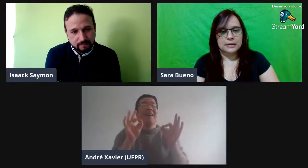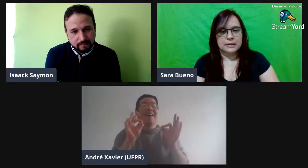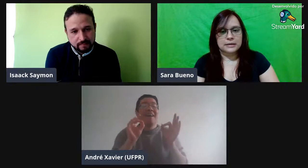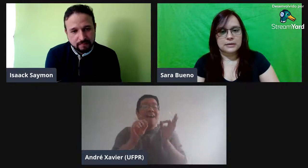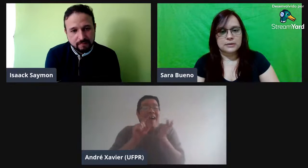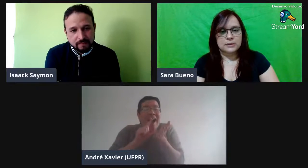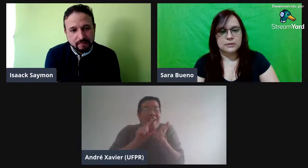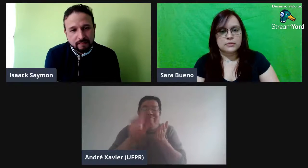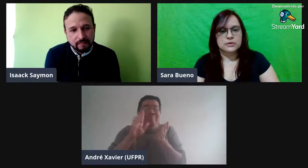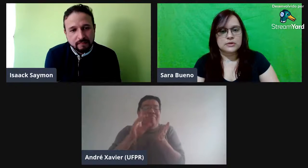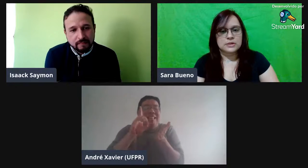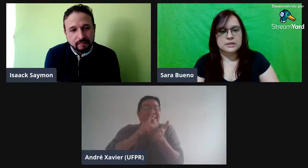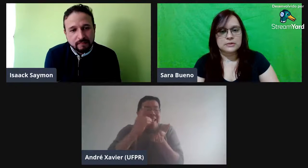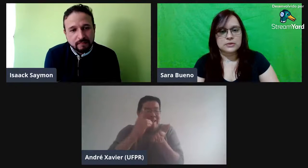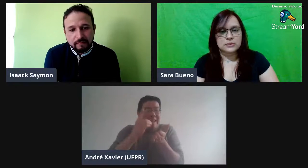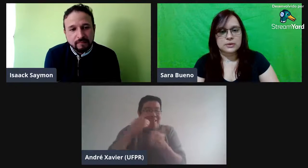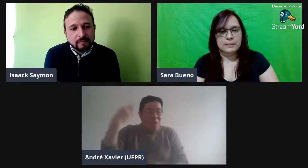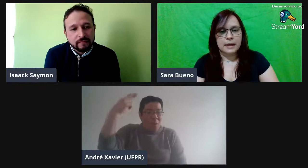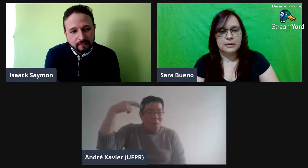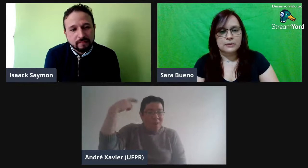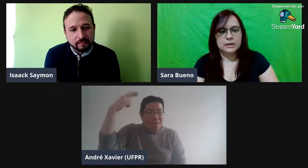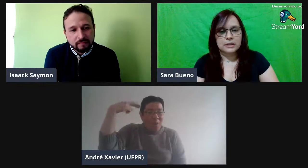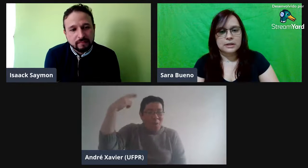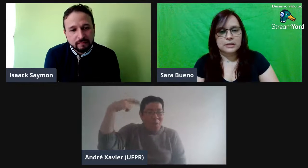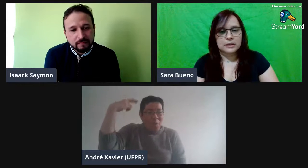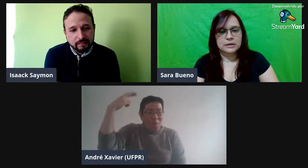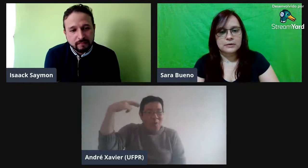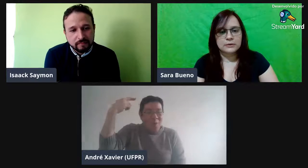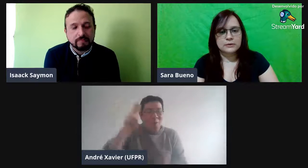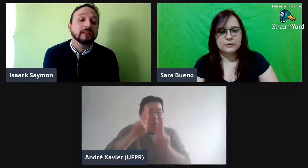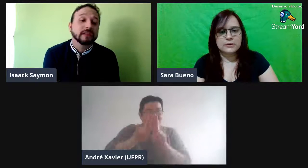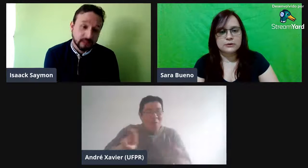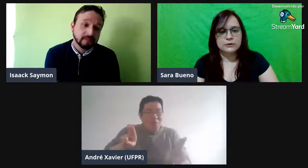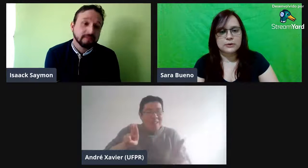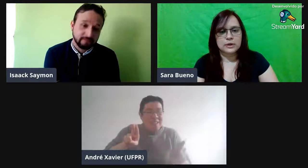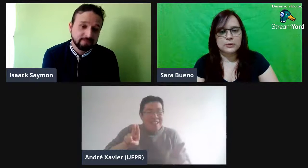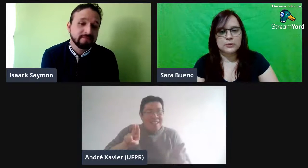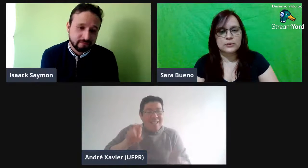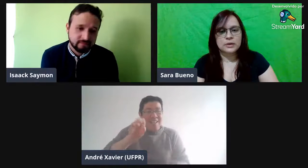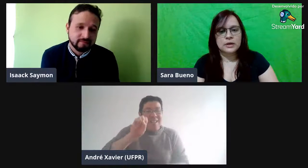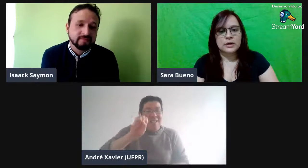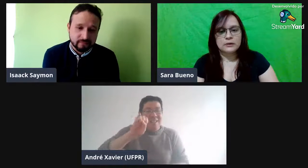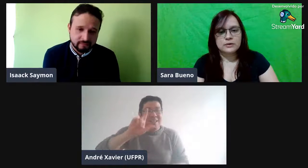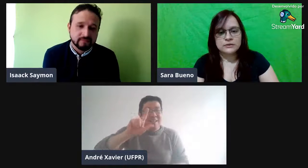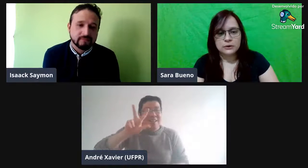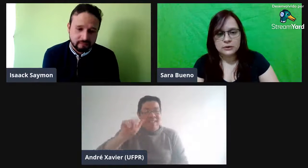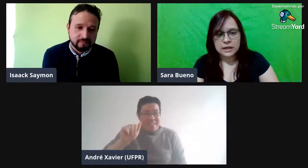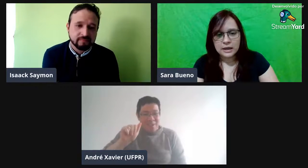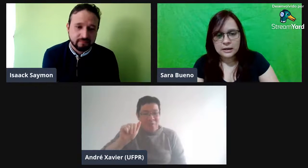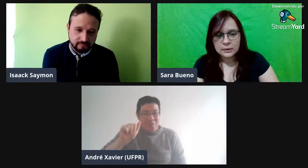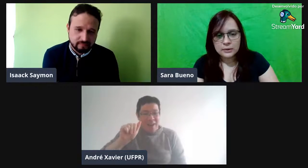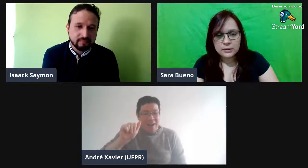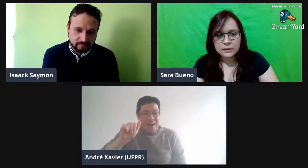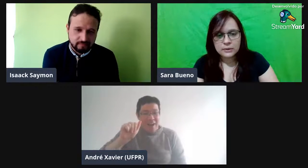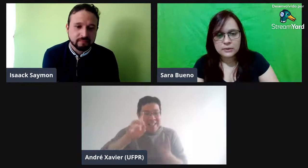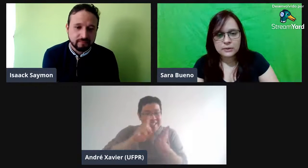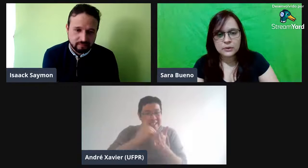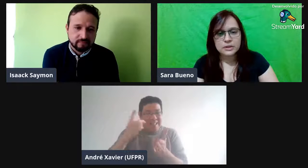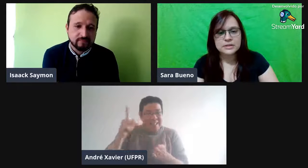no seu trabalho que você não falou nenhum, você falou da Roni